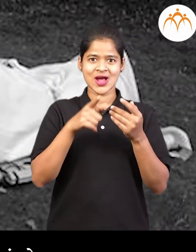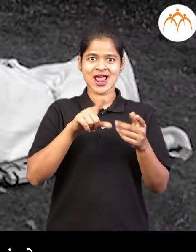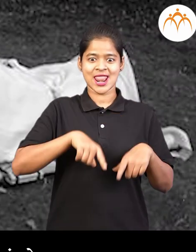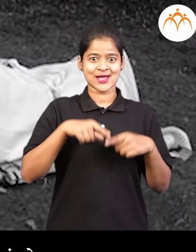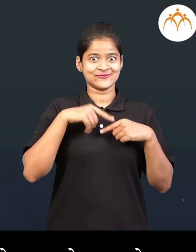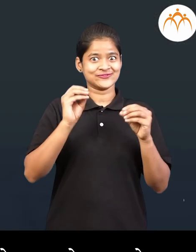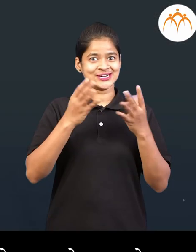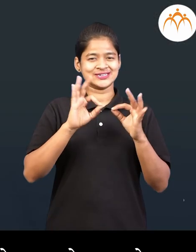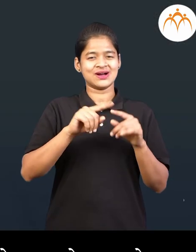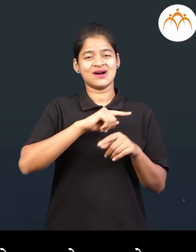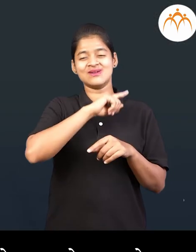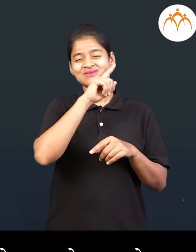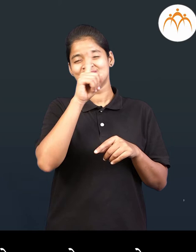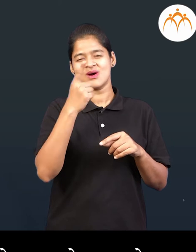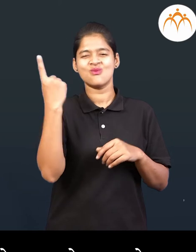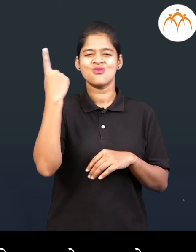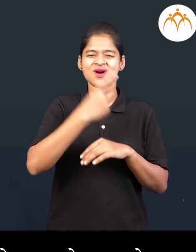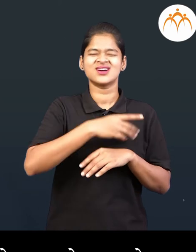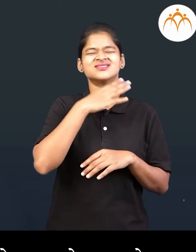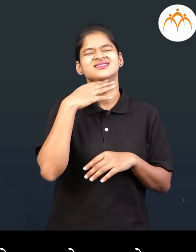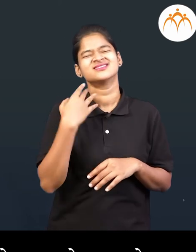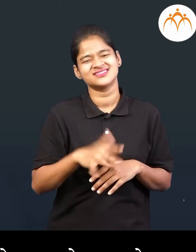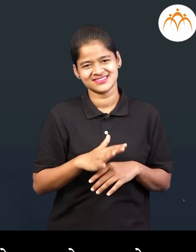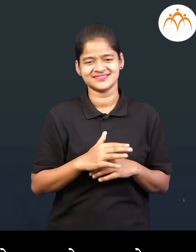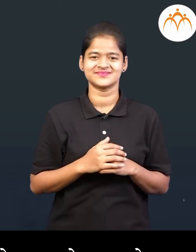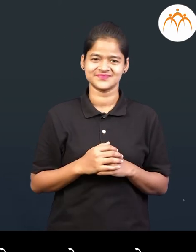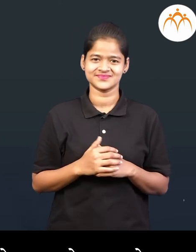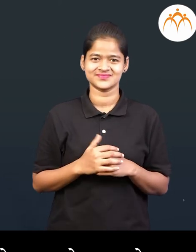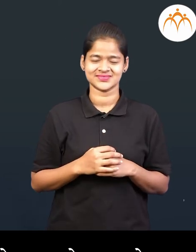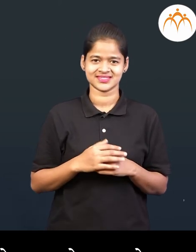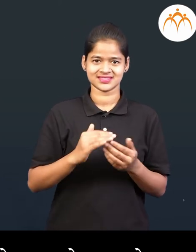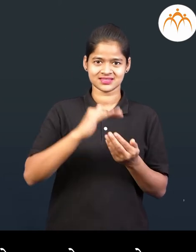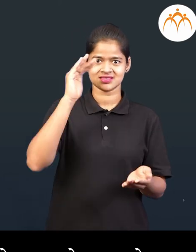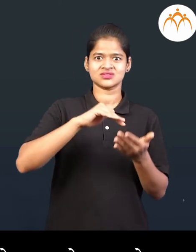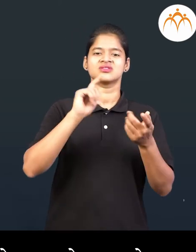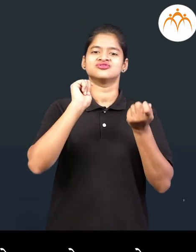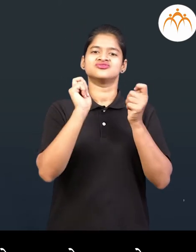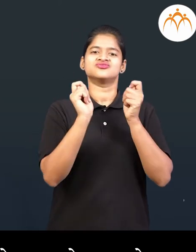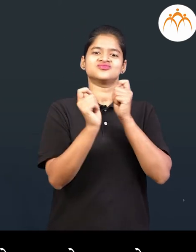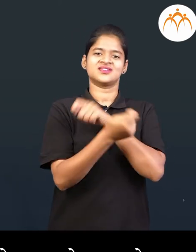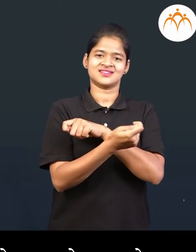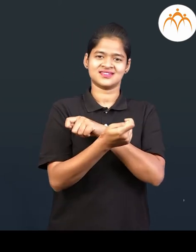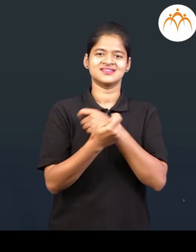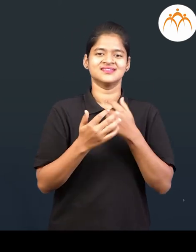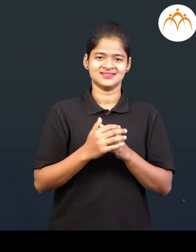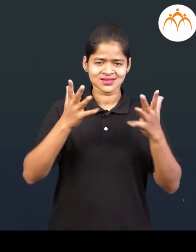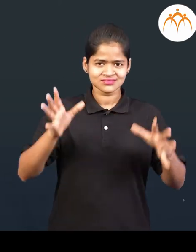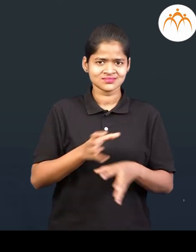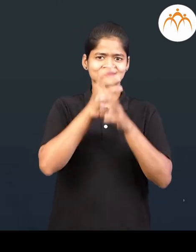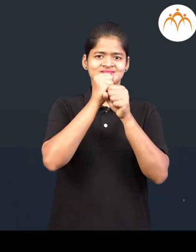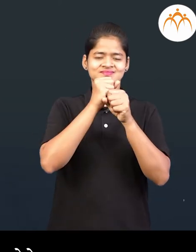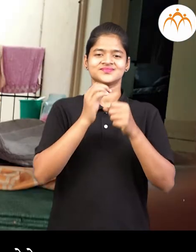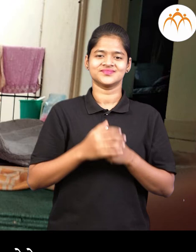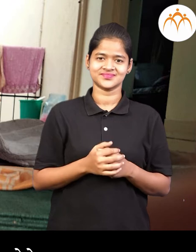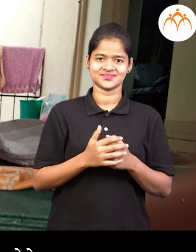वाड होताना प्रत्येक टप्यावर सजीवान मधे बदल होतास्तो साराउश